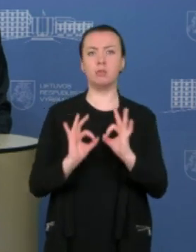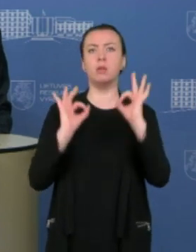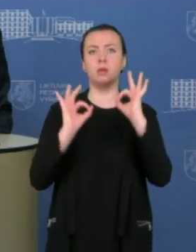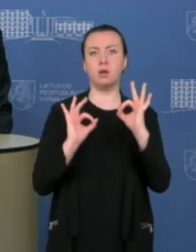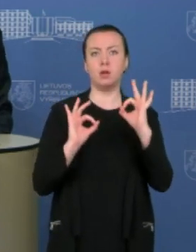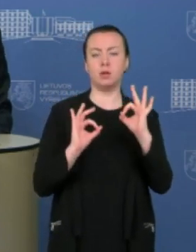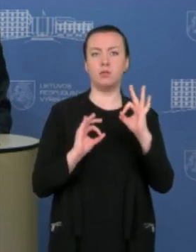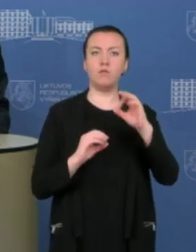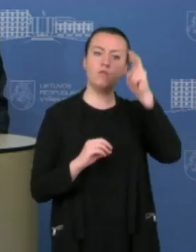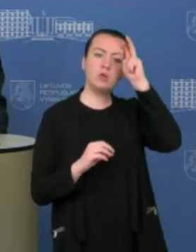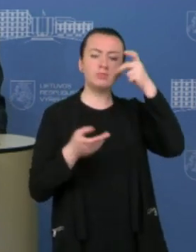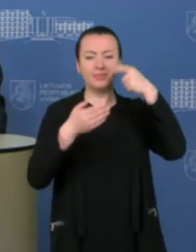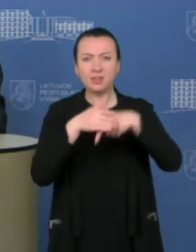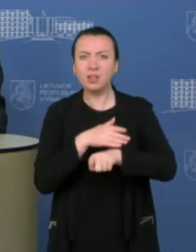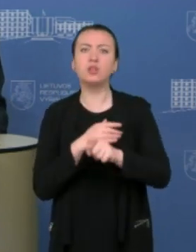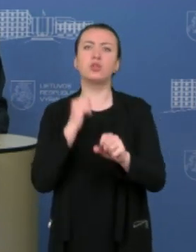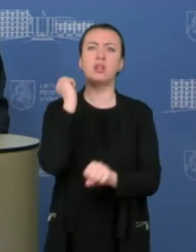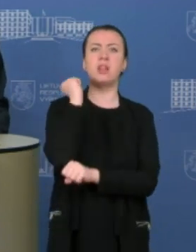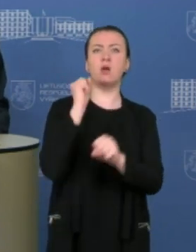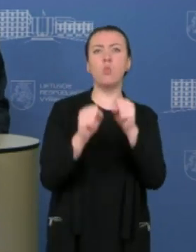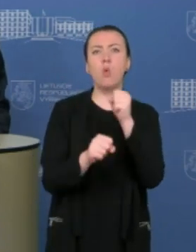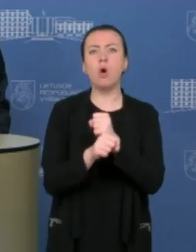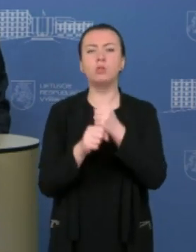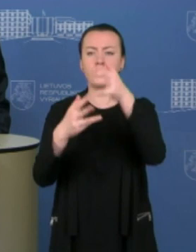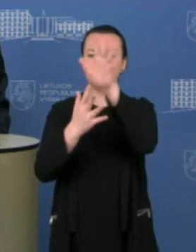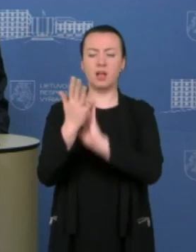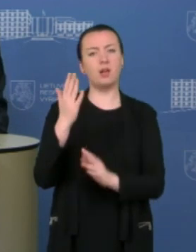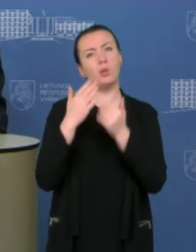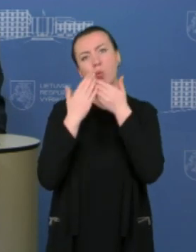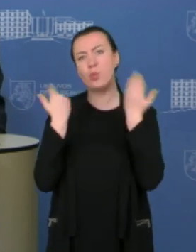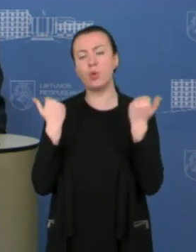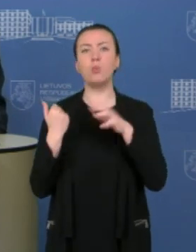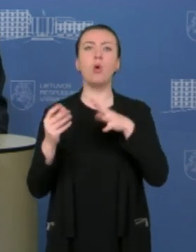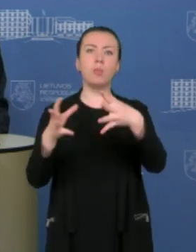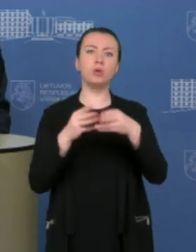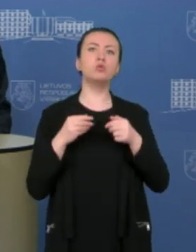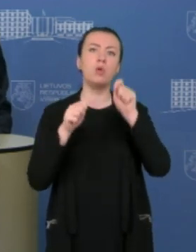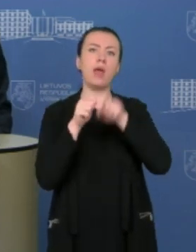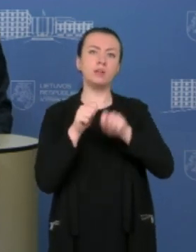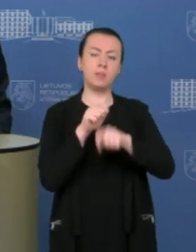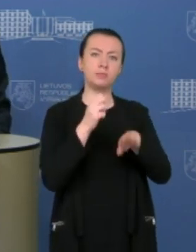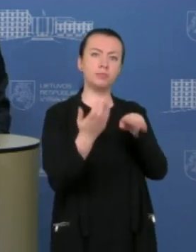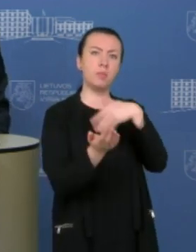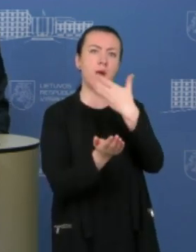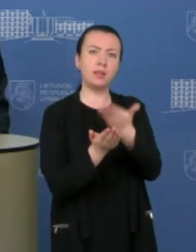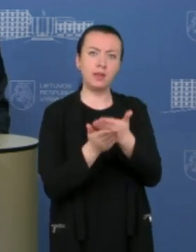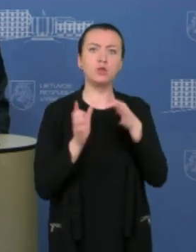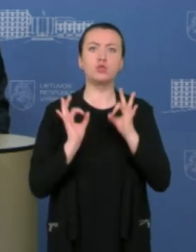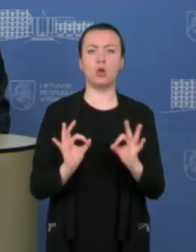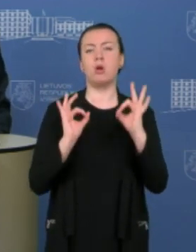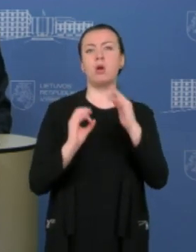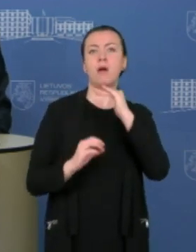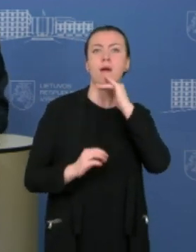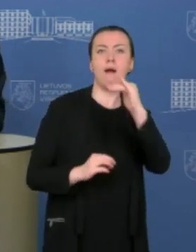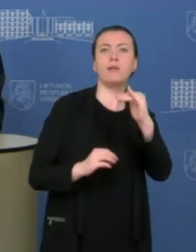vyriausybė nesikišome į konkrečių darbuotojų sąrašus, tiesiog buvome kartu su ekspertais pateikę labai aišku